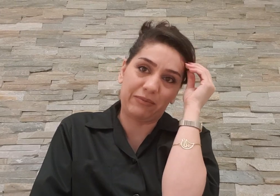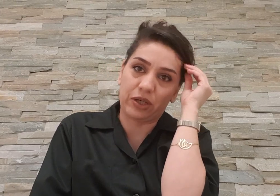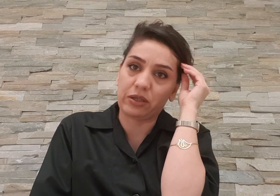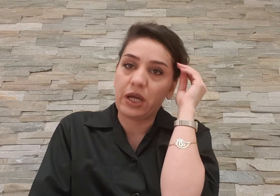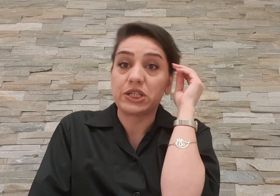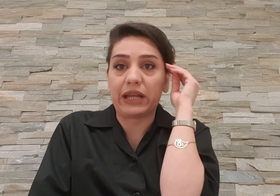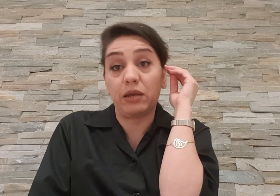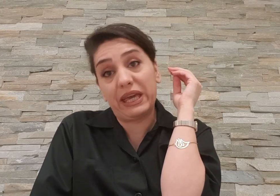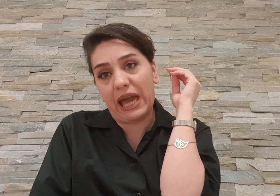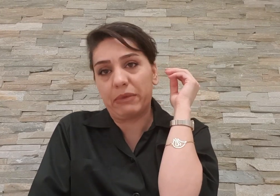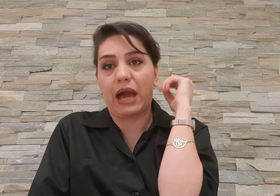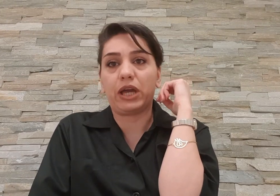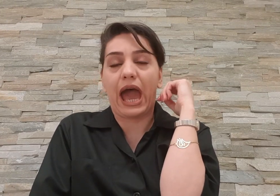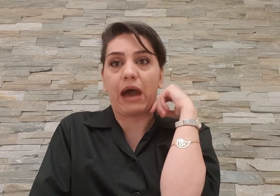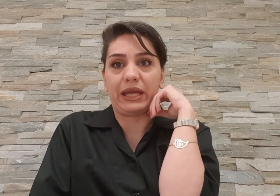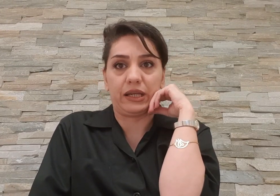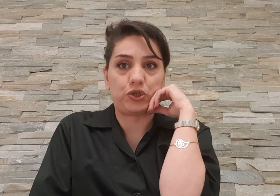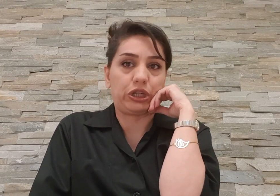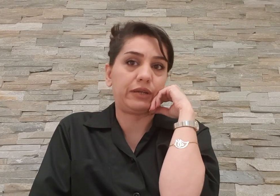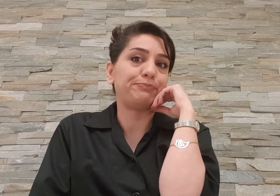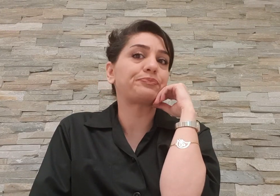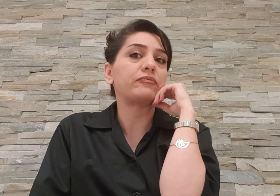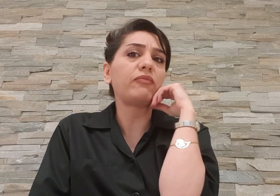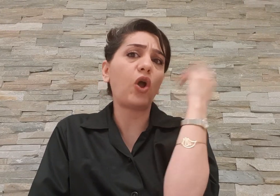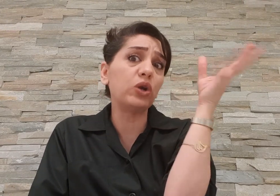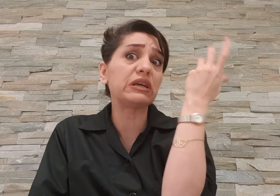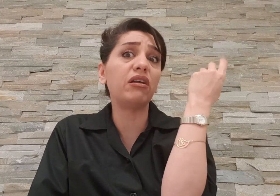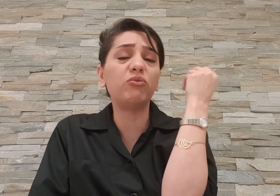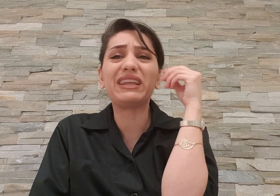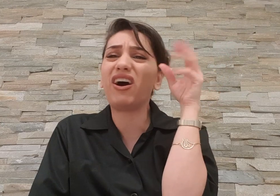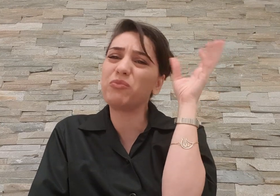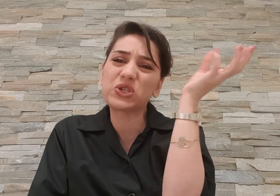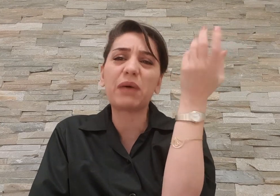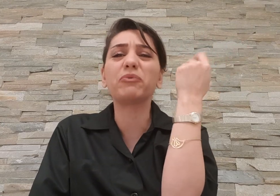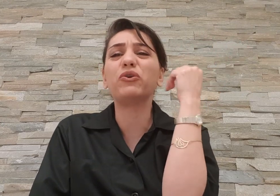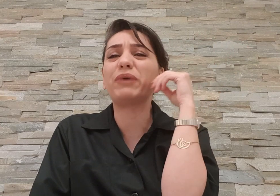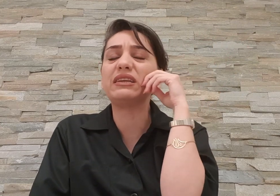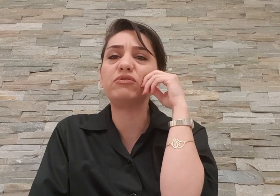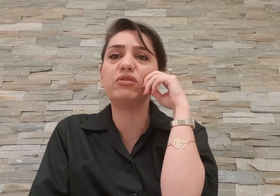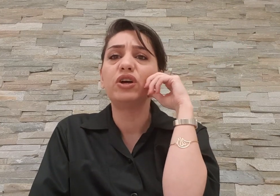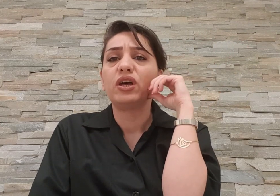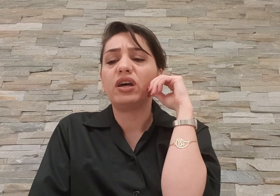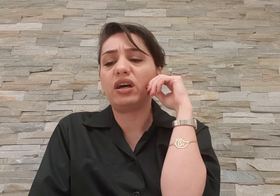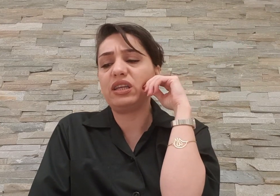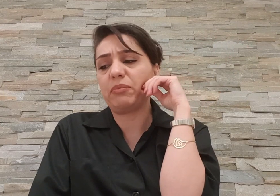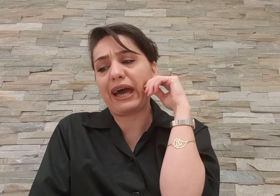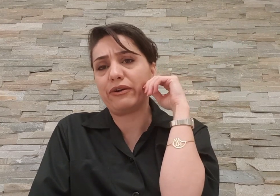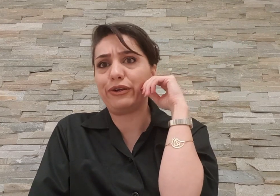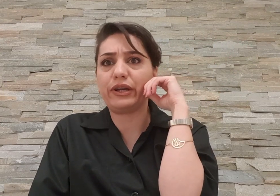نمیاد جریان بگم بگم های احمدین اجاده خلاصه حالا اومده حالا مشتبه هم که اومده و دیگه به هر حال آقای